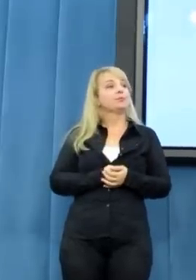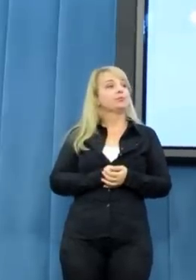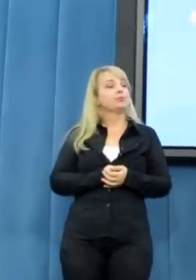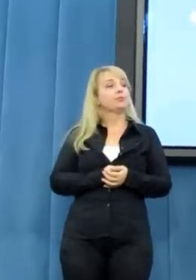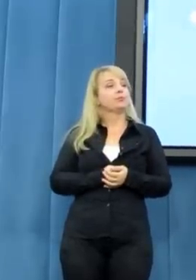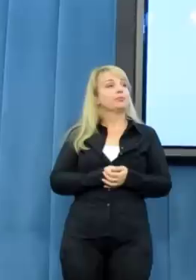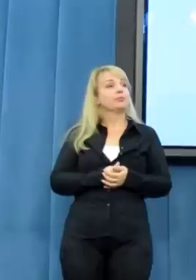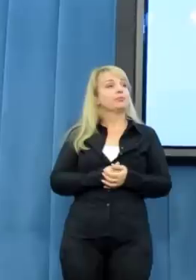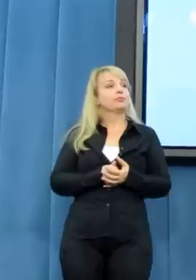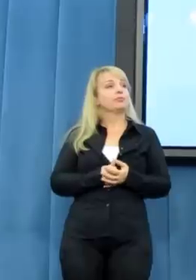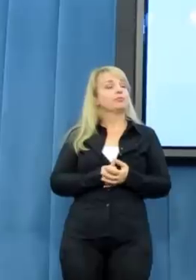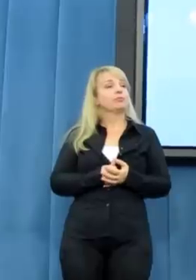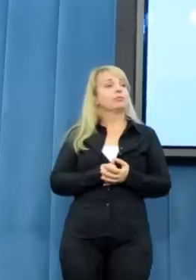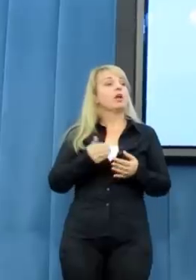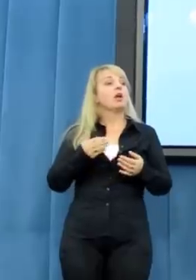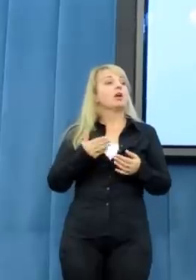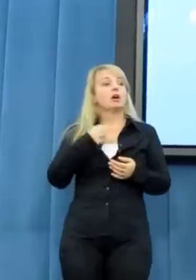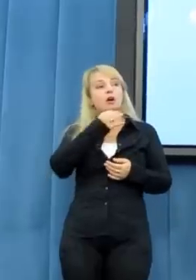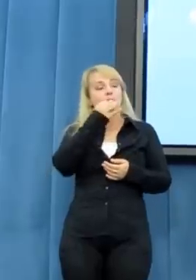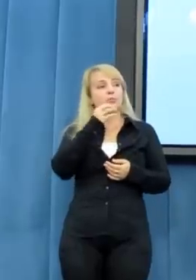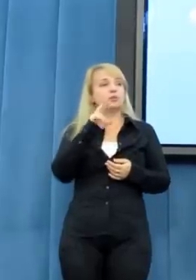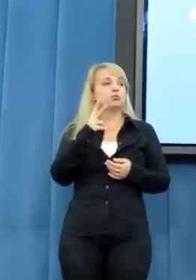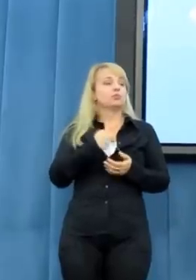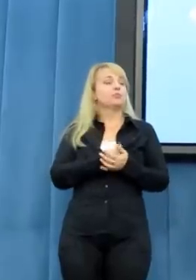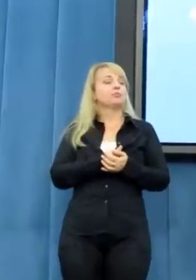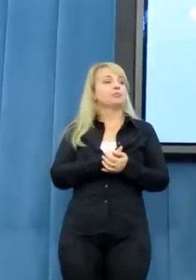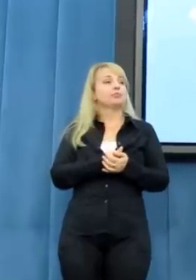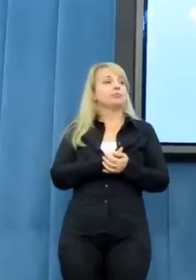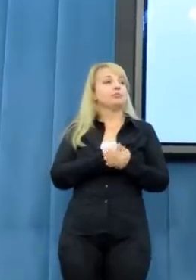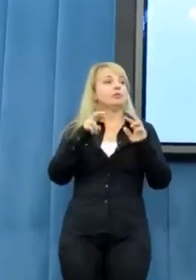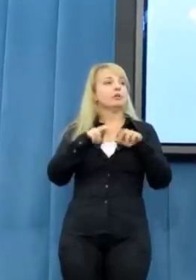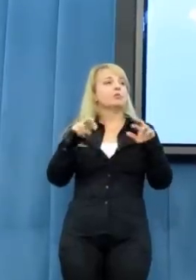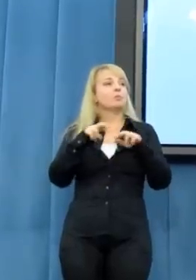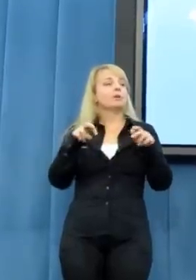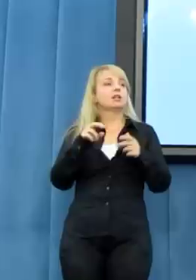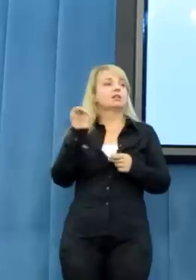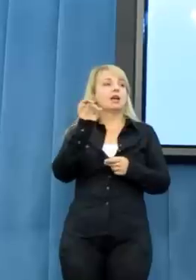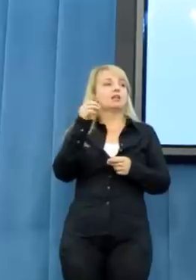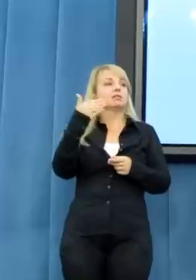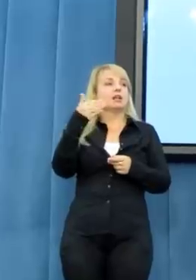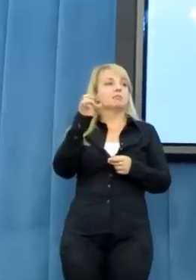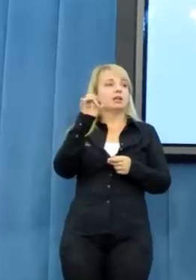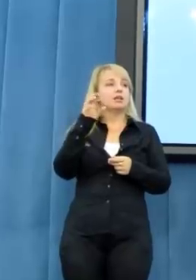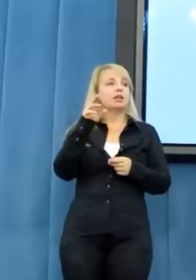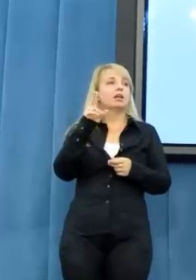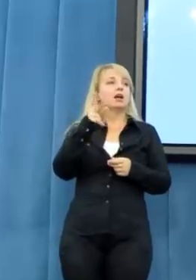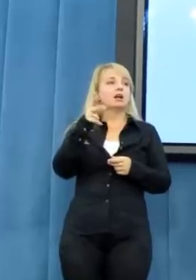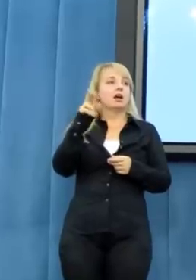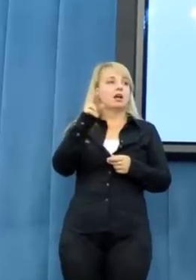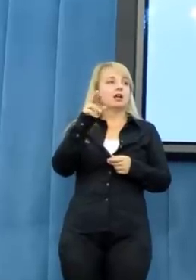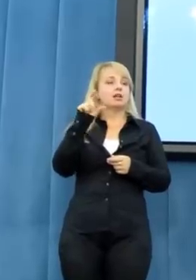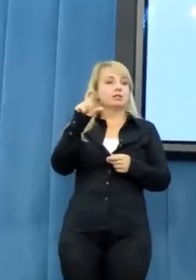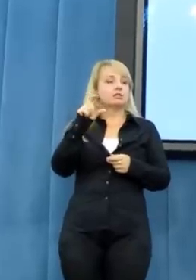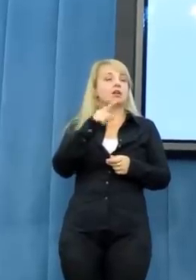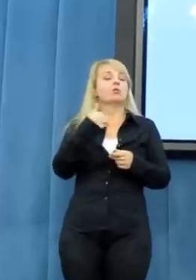Ruchuł Pan Jatowski, TVN24. Chciałbym zapytać o coś innego. Badania SMG-KRC dla RMF-u, mówiące o